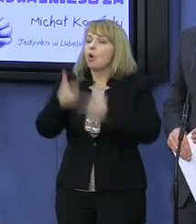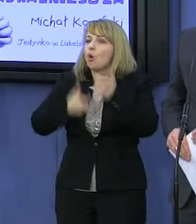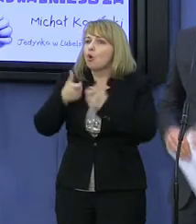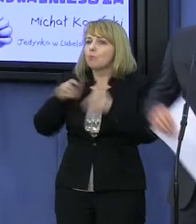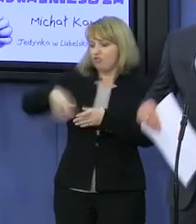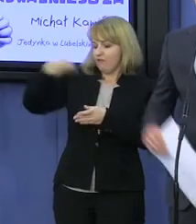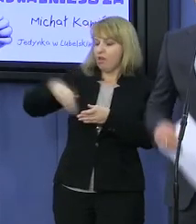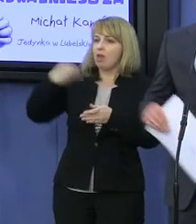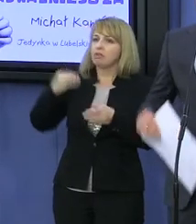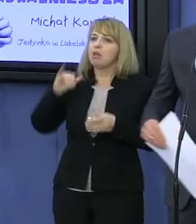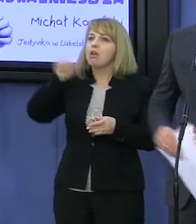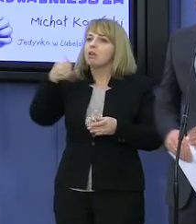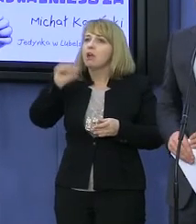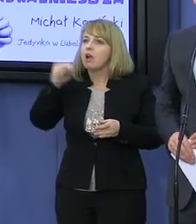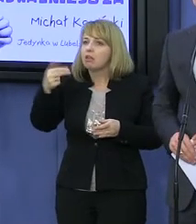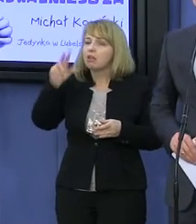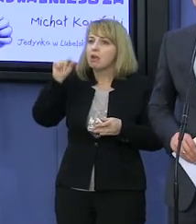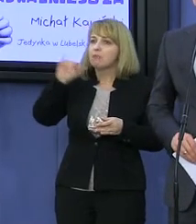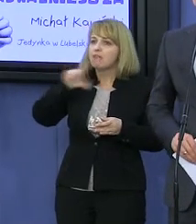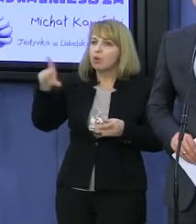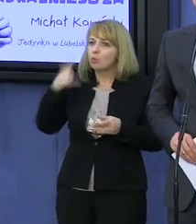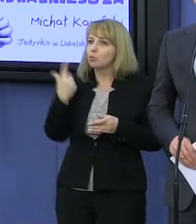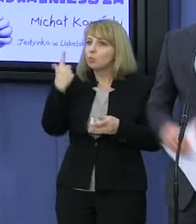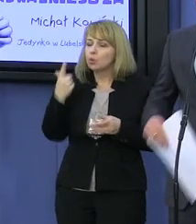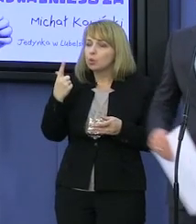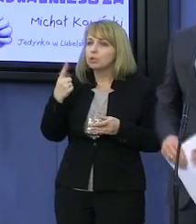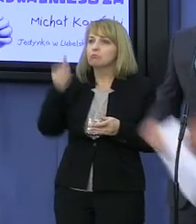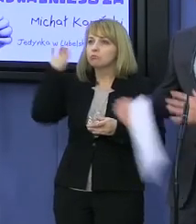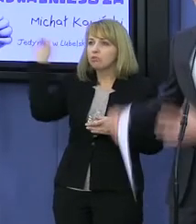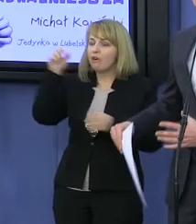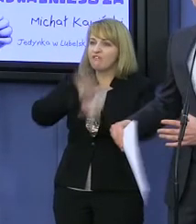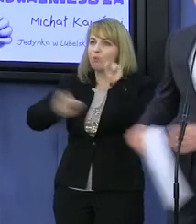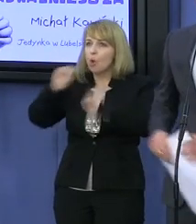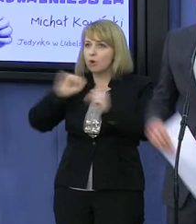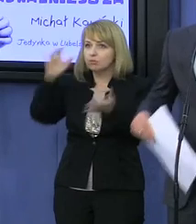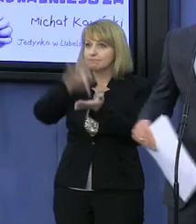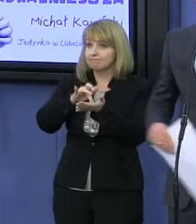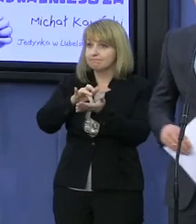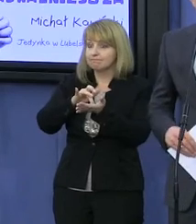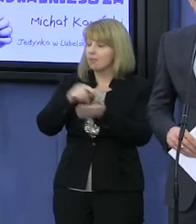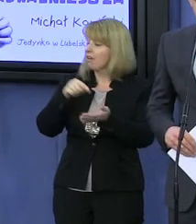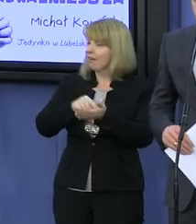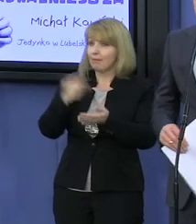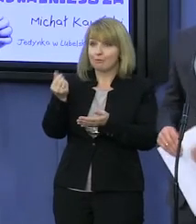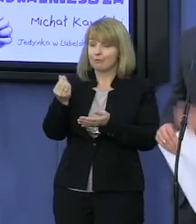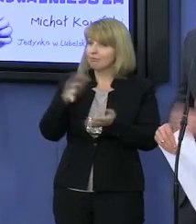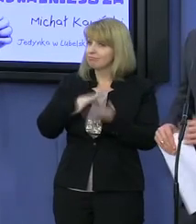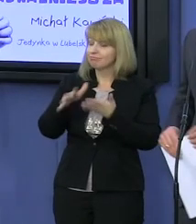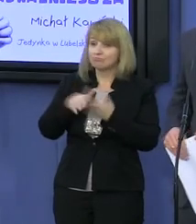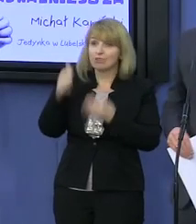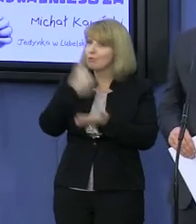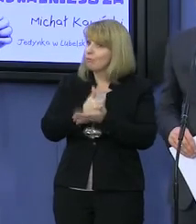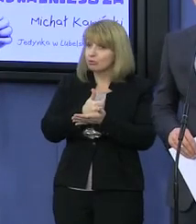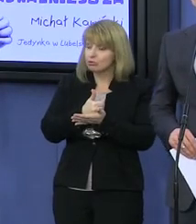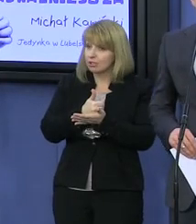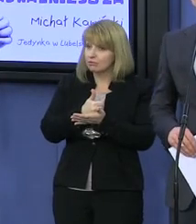Pawła II. Nie są od tego budżety gminy. Można to zrobić w ramach innych środków, ale nie środków publicznych. Dlatego dzisiaj